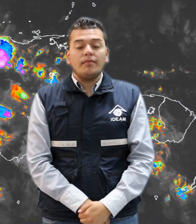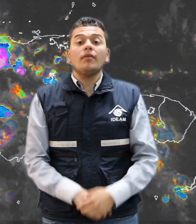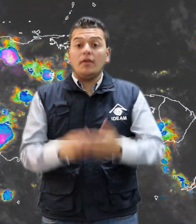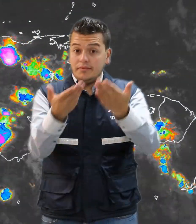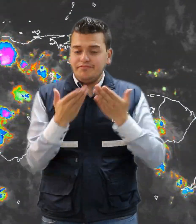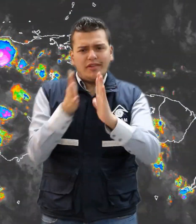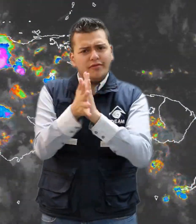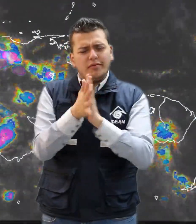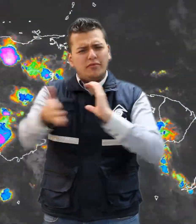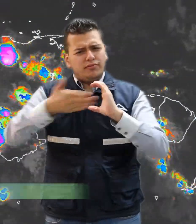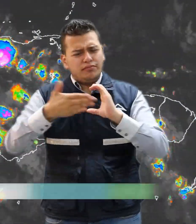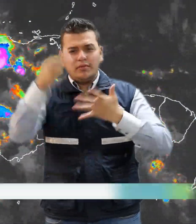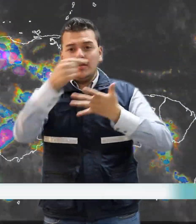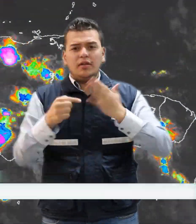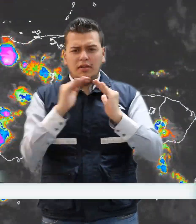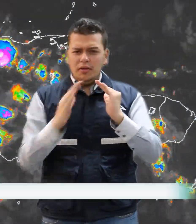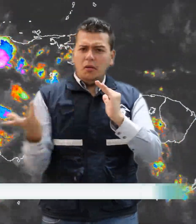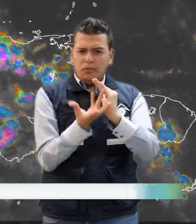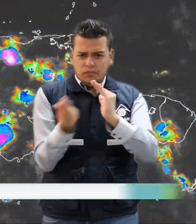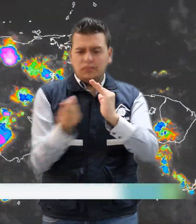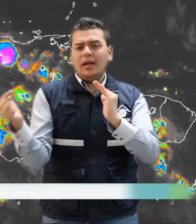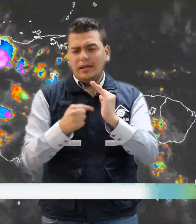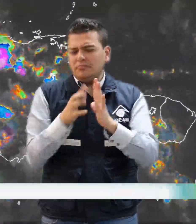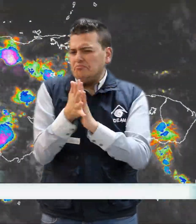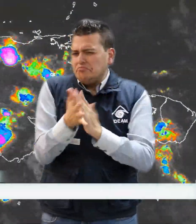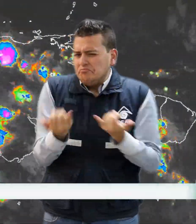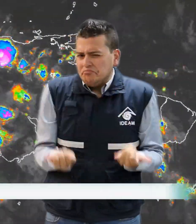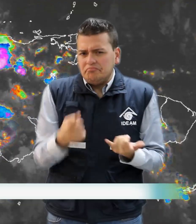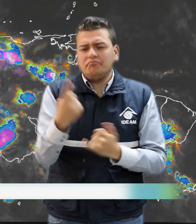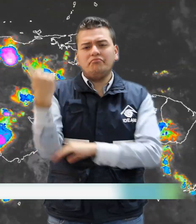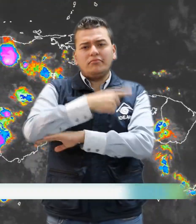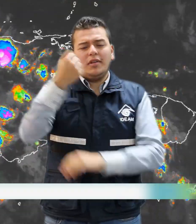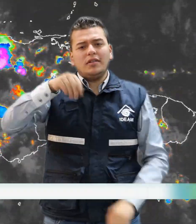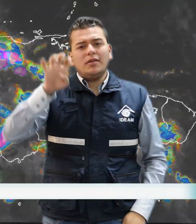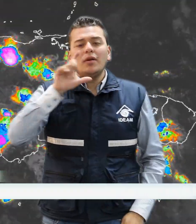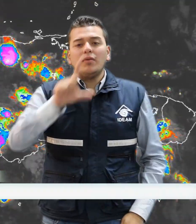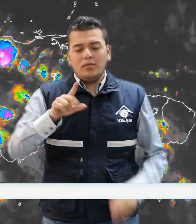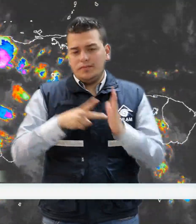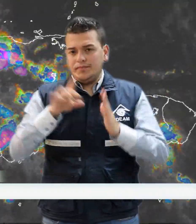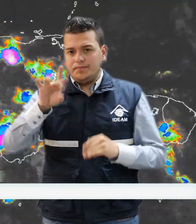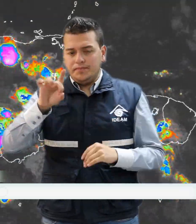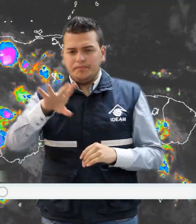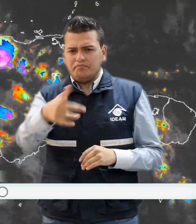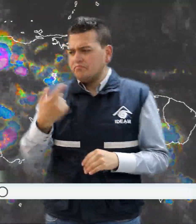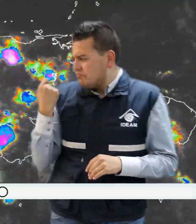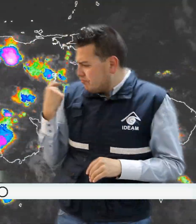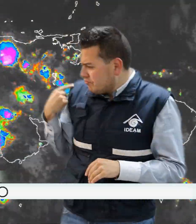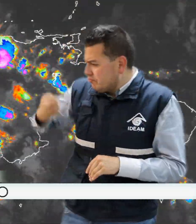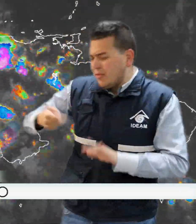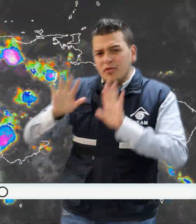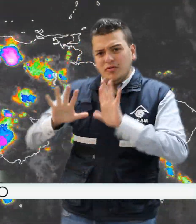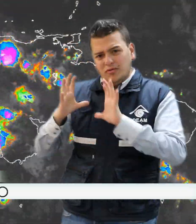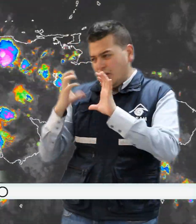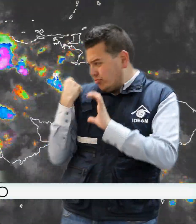Bienvenidos al pronóstico del tiempo de la oficina de pronósticos alertas del IDEAM para el día de hoy 19 de julio del 2015. Les contamos que en